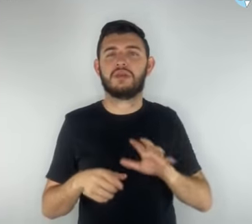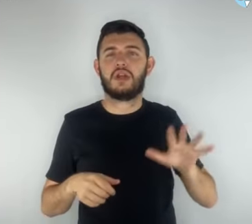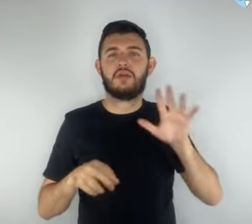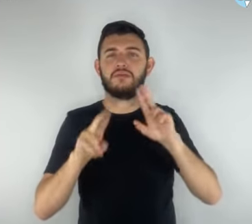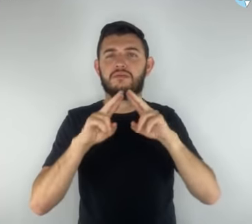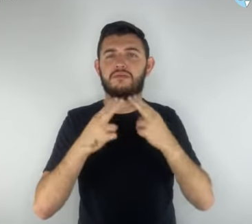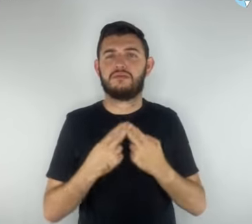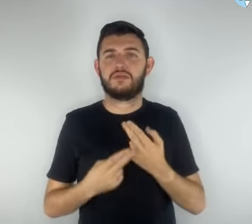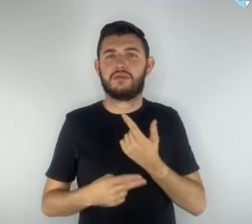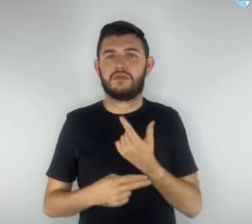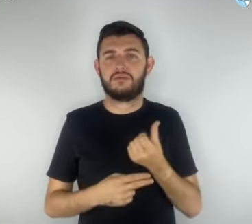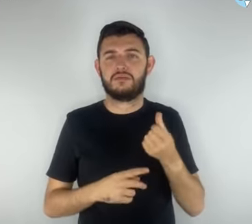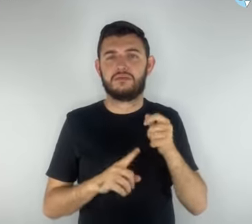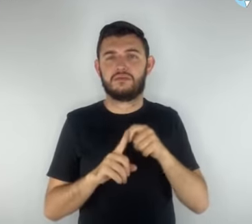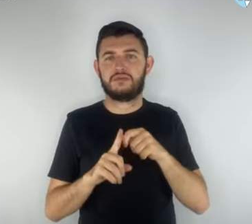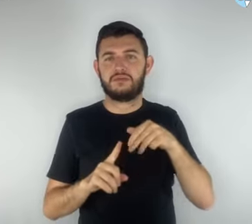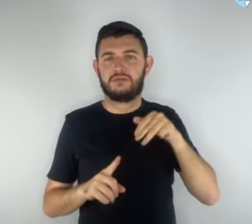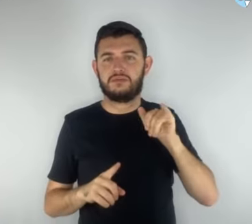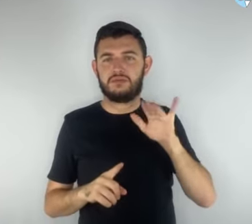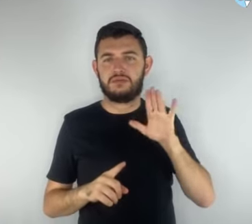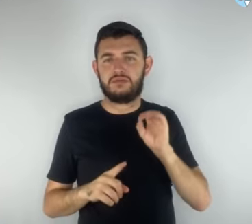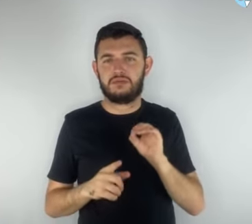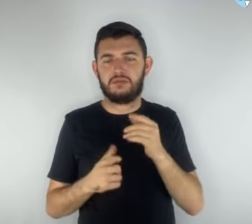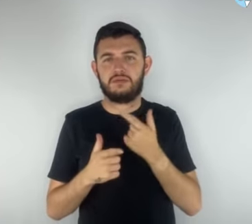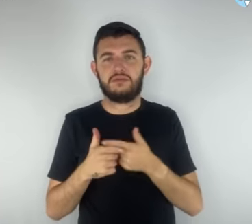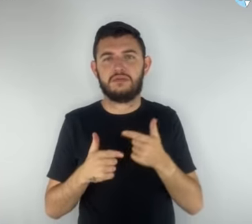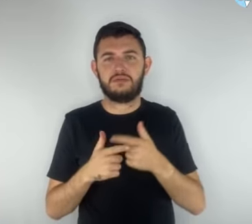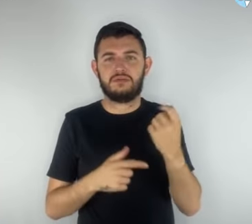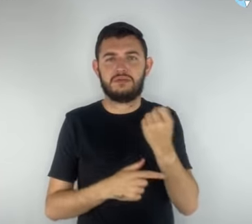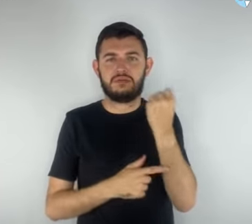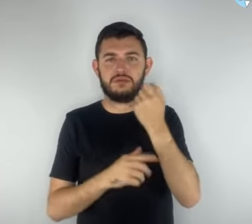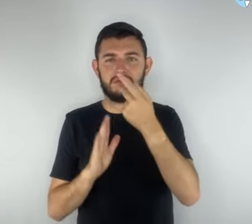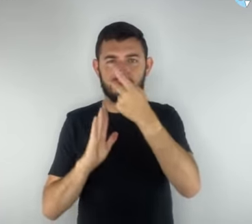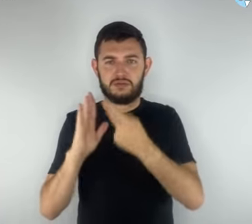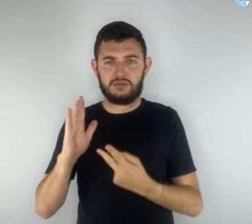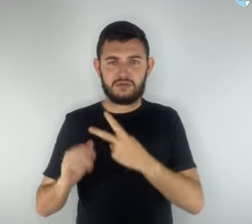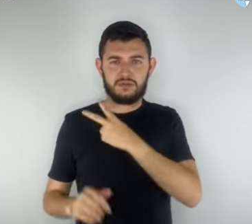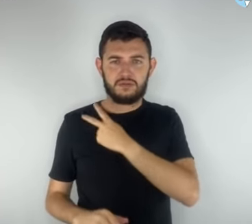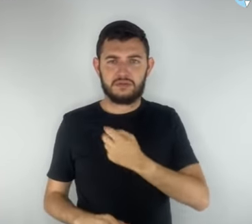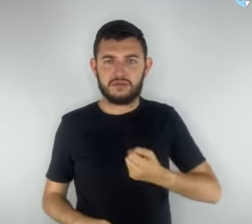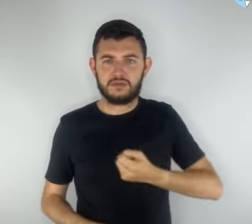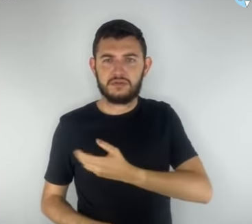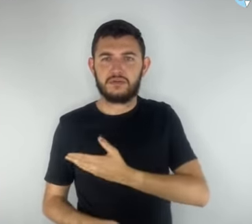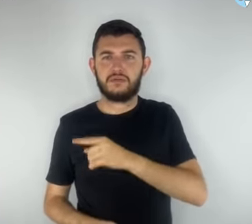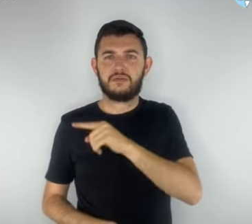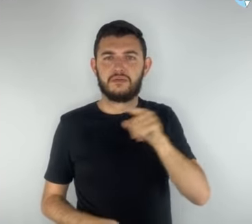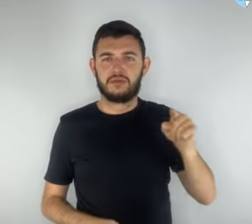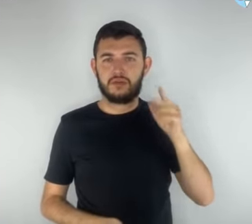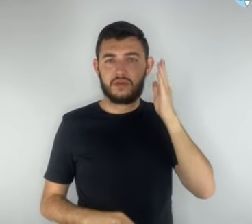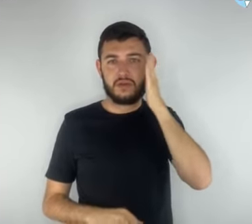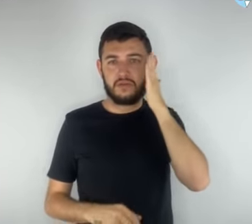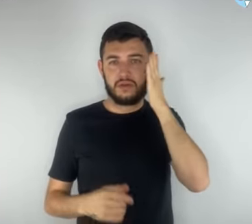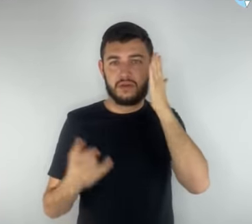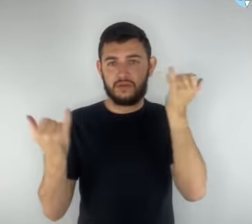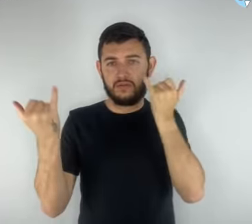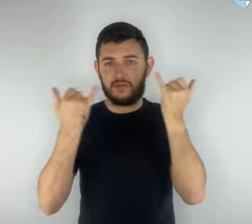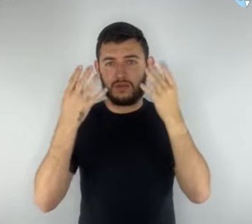e é apenas um dos graves problemas do projeto. Saiba mais, comissão geral na CLDF